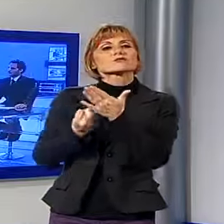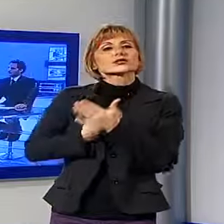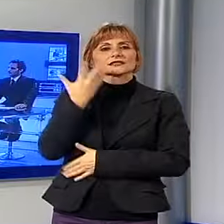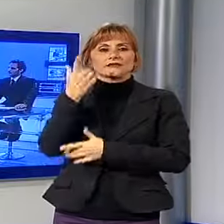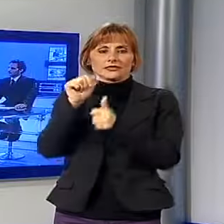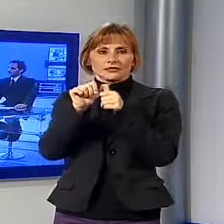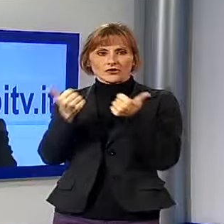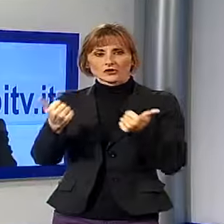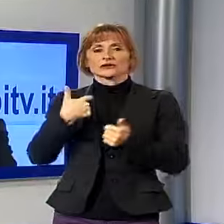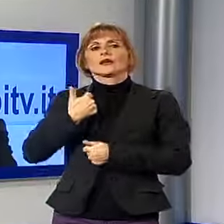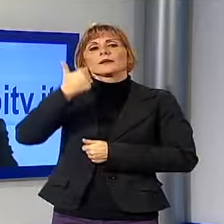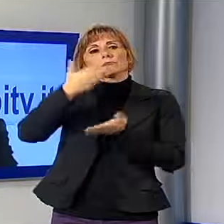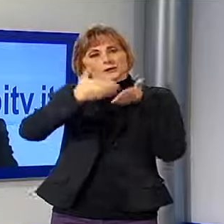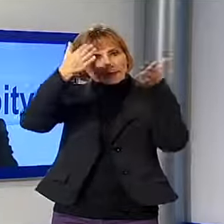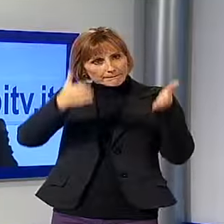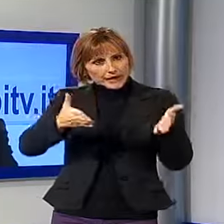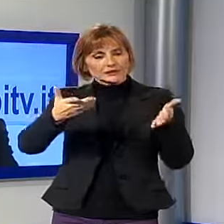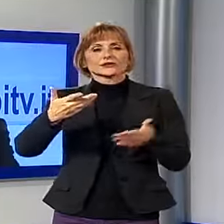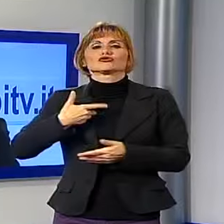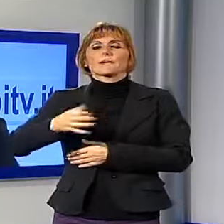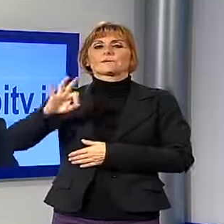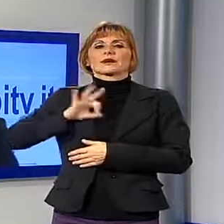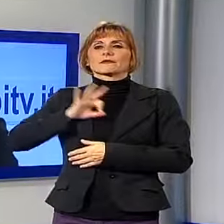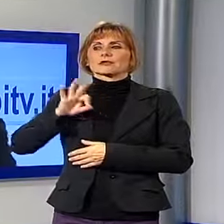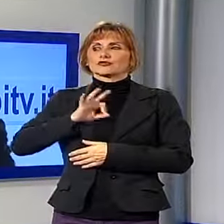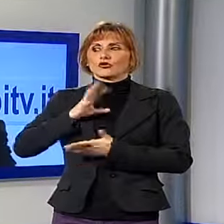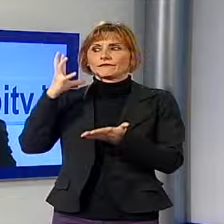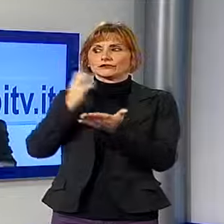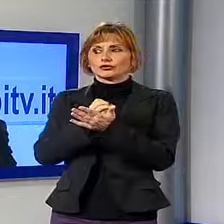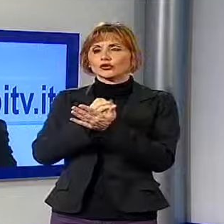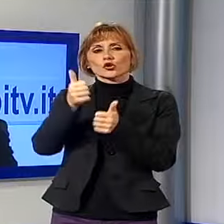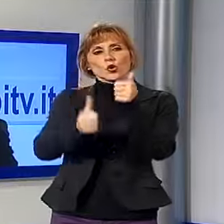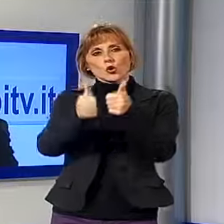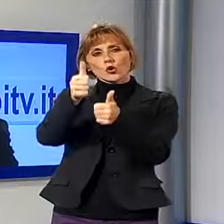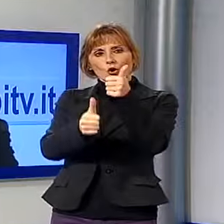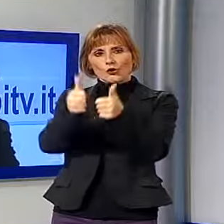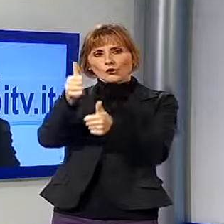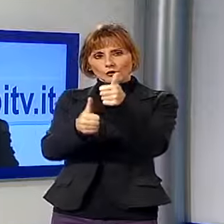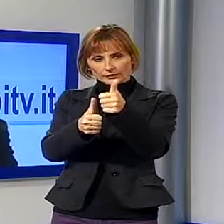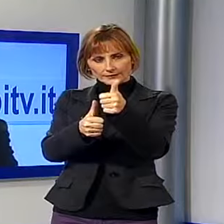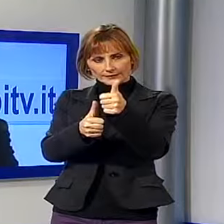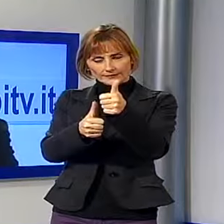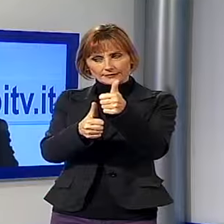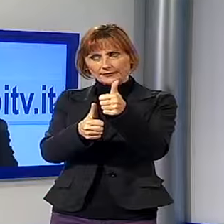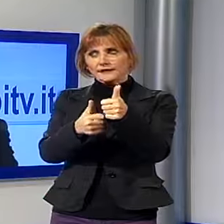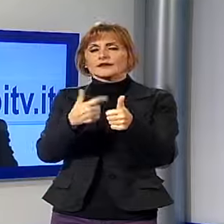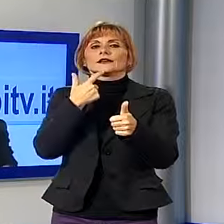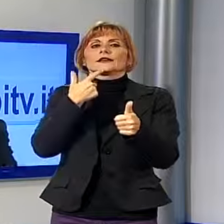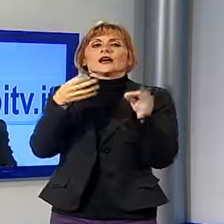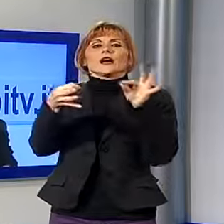parte è dedicata alla premiazione dei vincitori dei concorsi che abbiamo, quindi anche quelli organizzati di comune accordo fra comune e